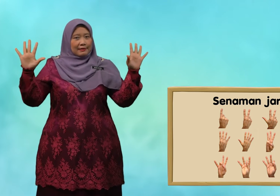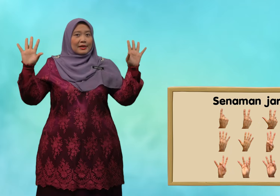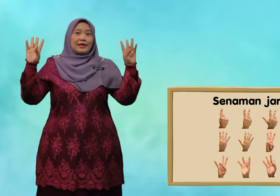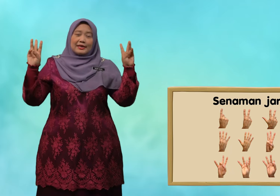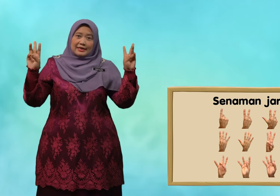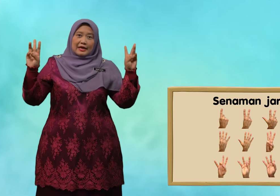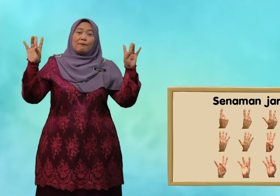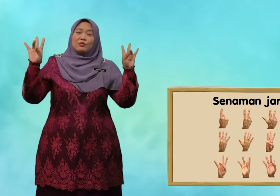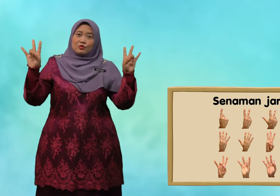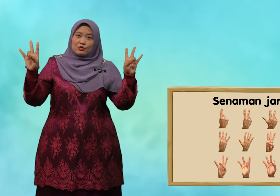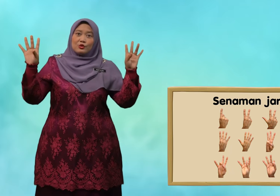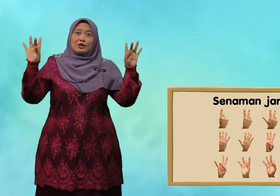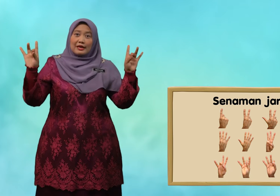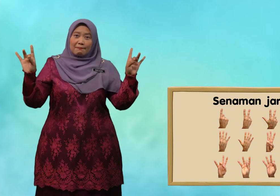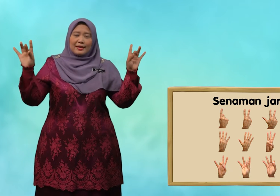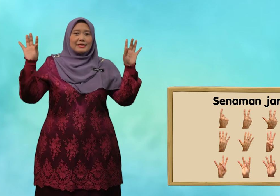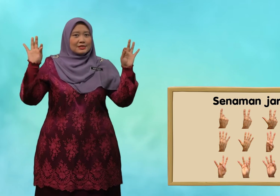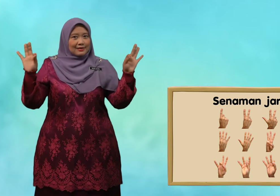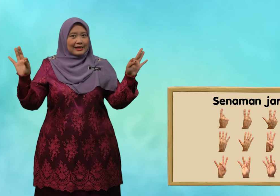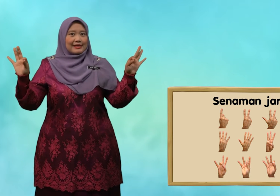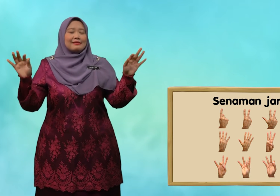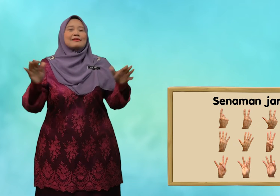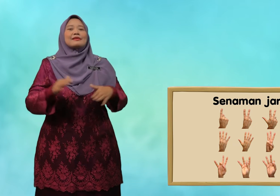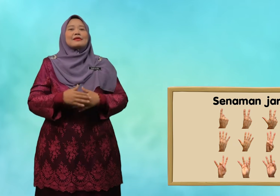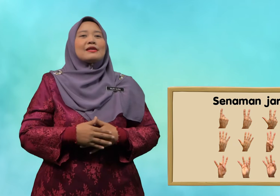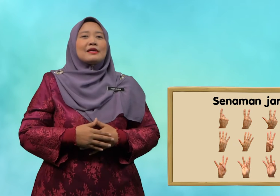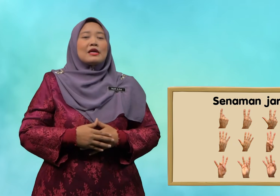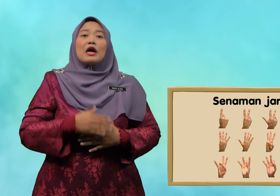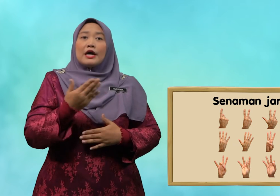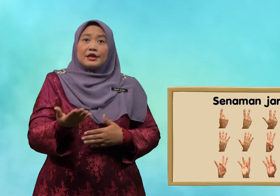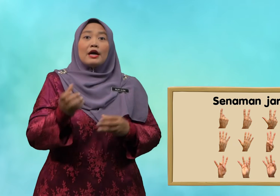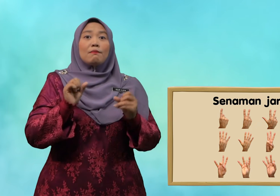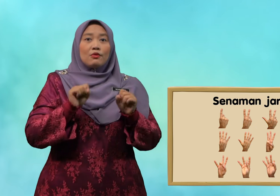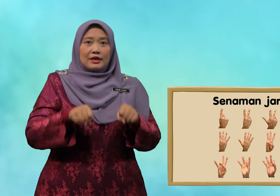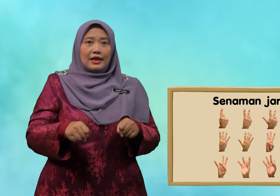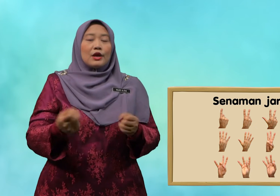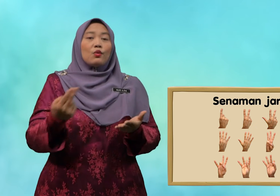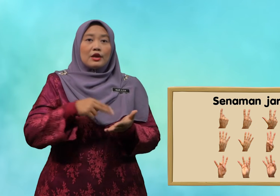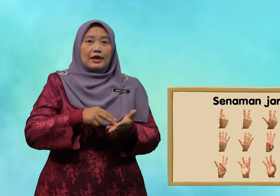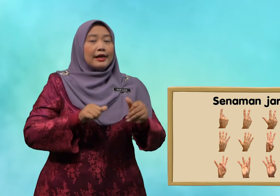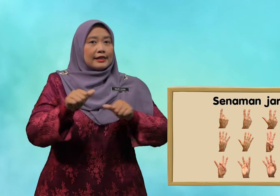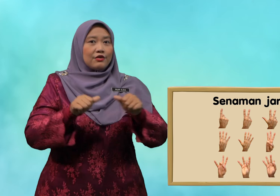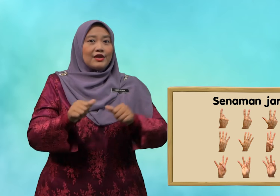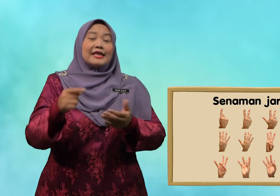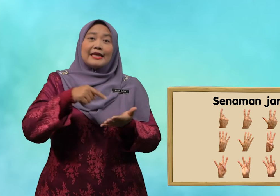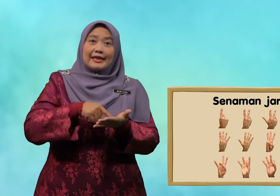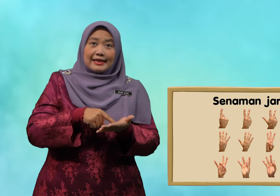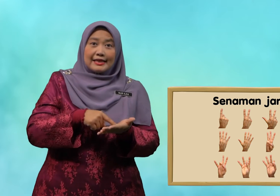lima, enam, tujuh, lapan, sembilan. Anda boleh ulang aktiviti ini